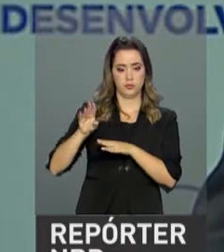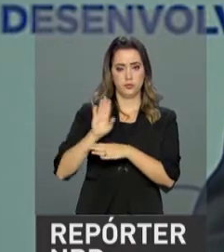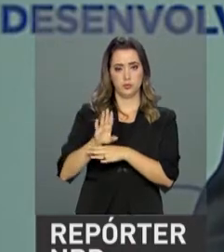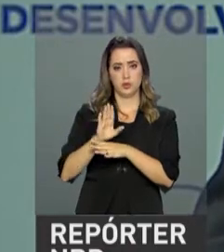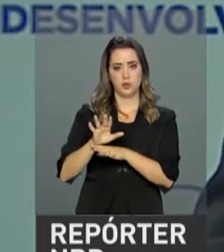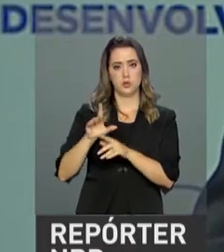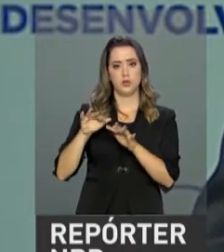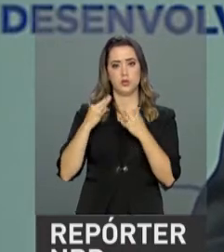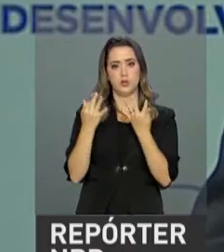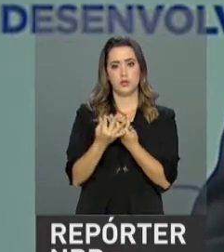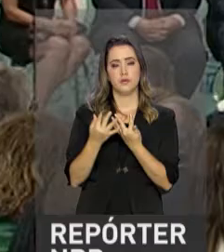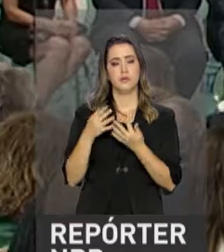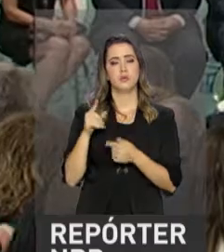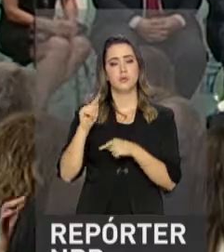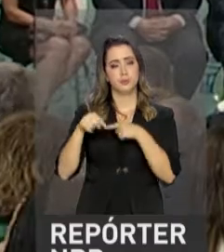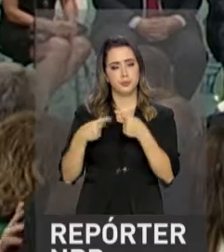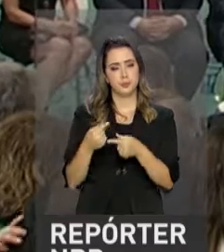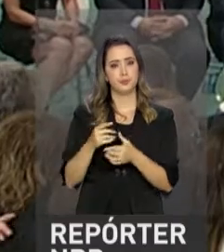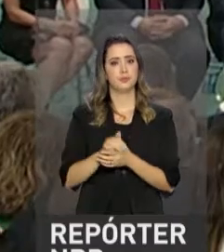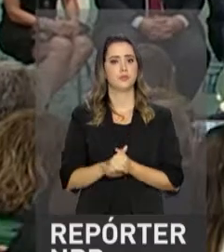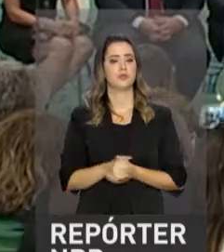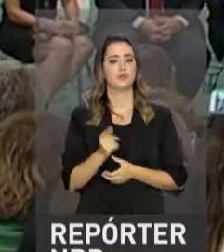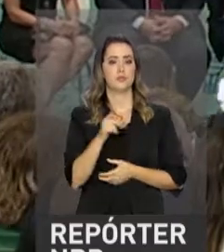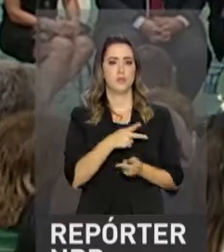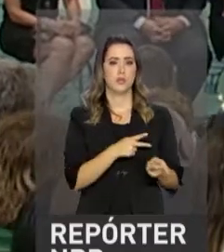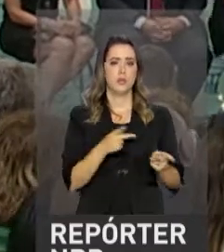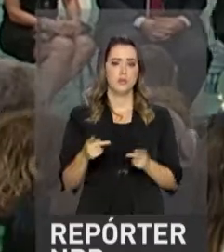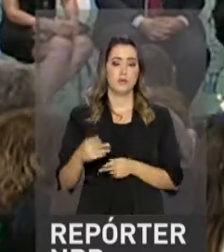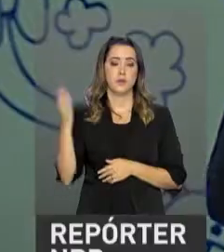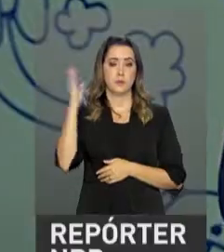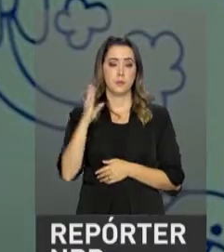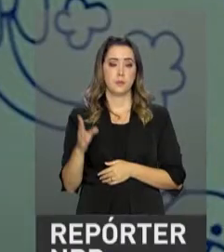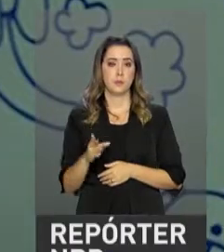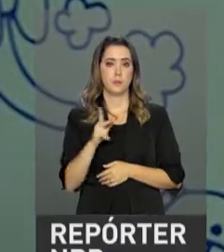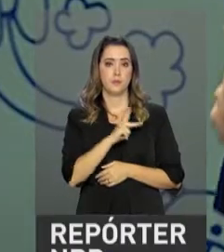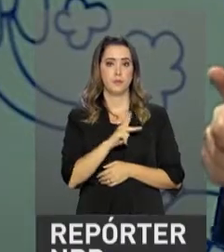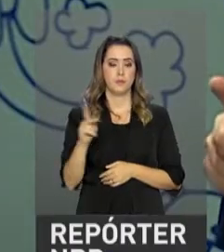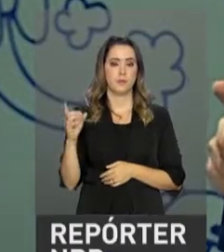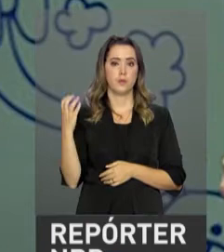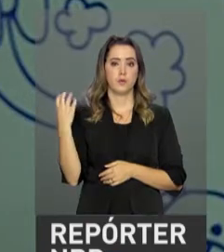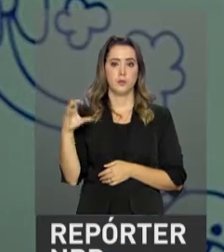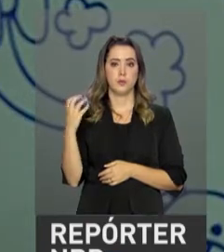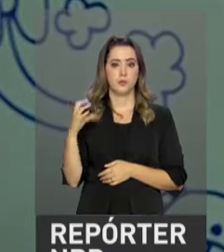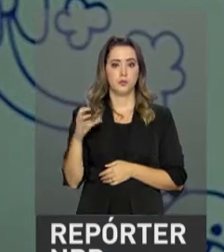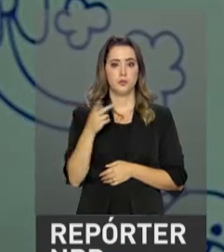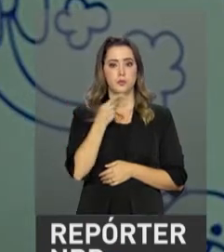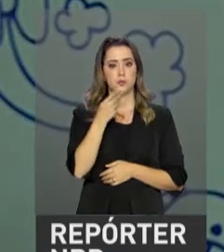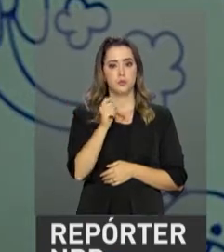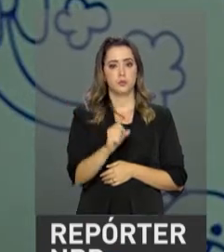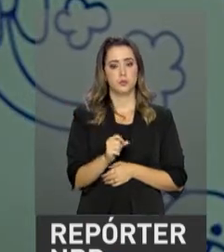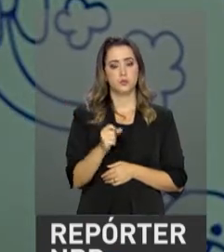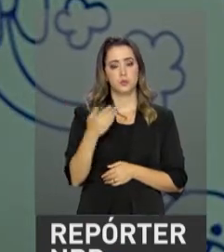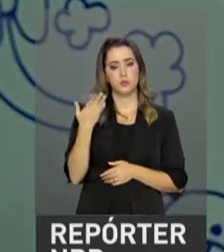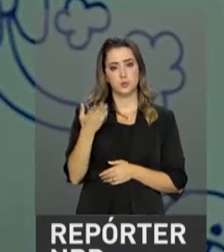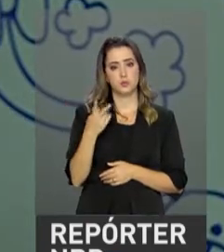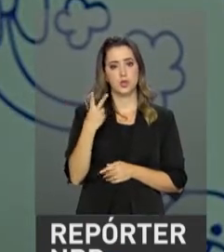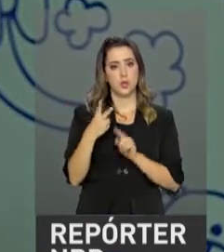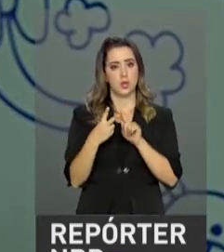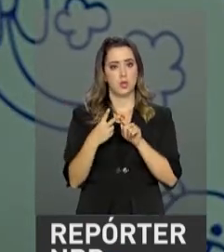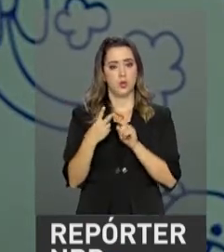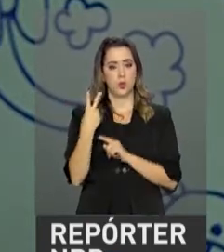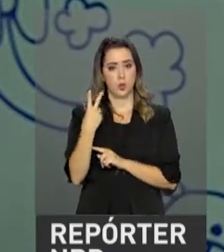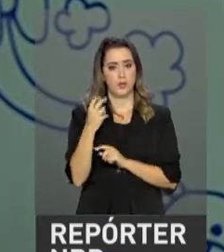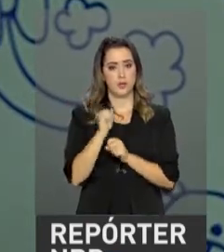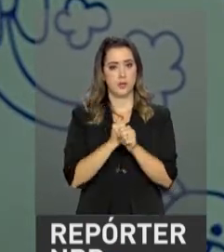família depois a sair da pobreza. Em visita oficial ao Brasil, o presidente colombiano, Juan Manuel Santos, disse que há dois anos